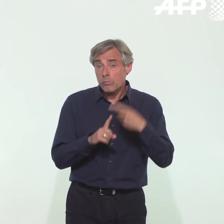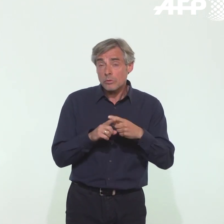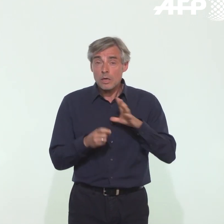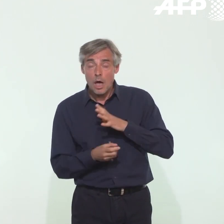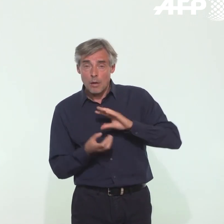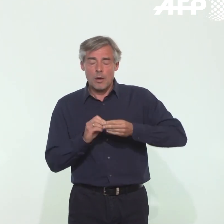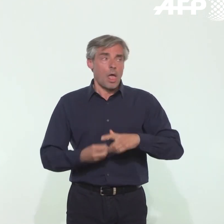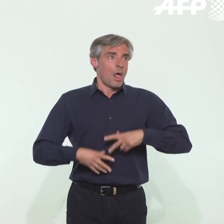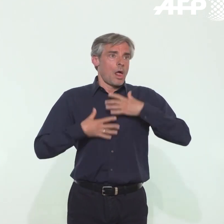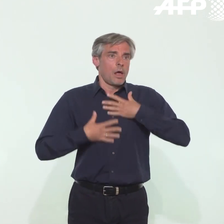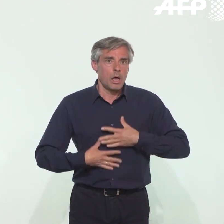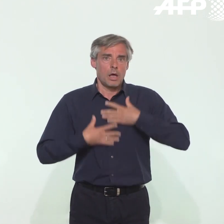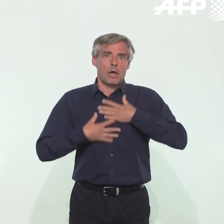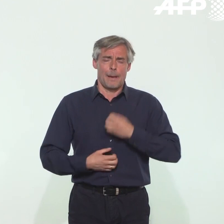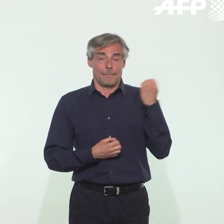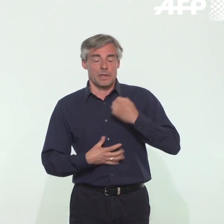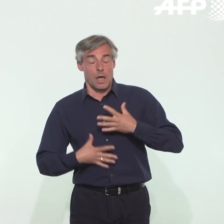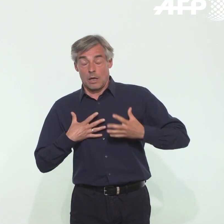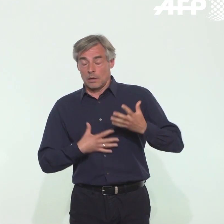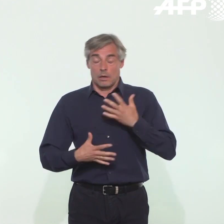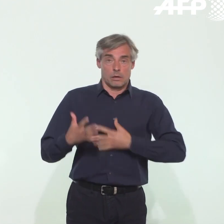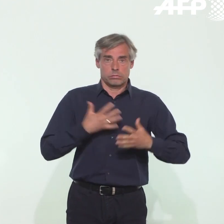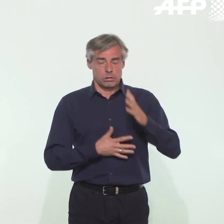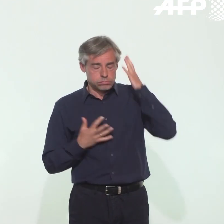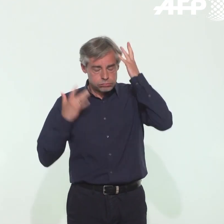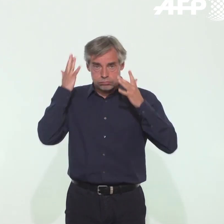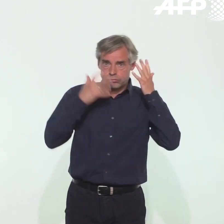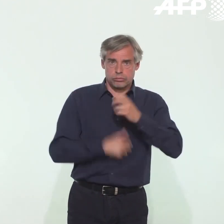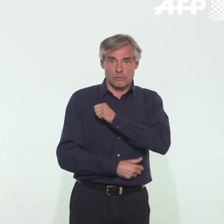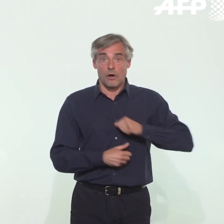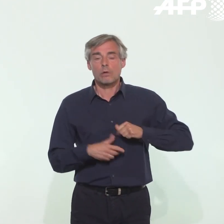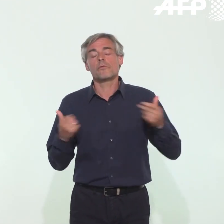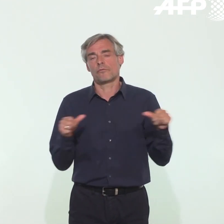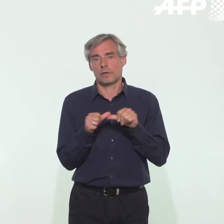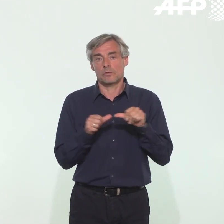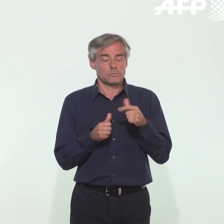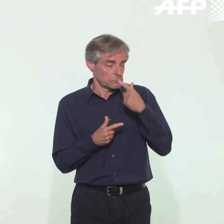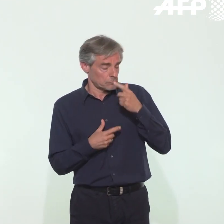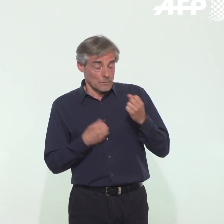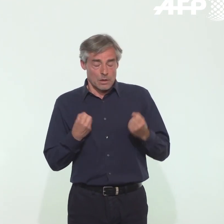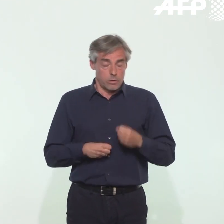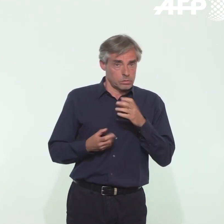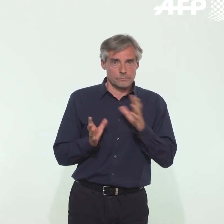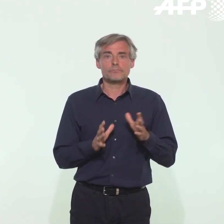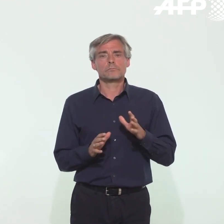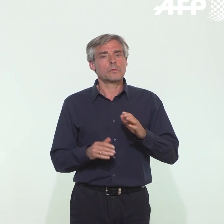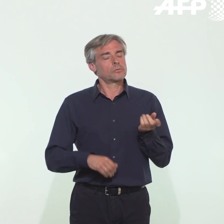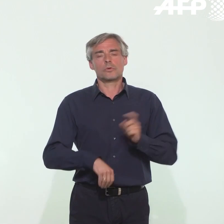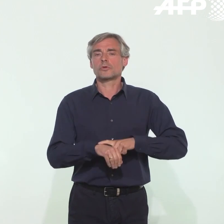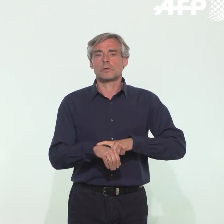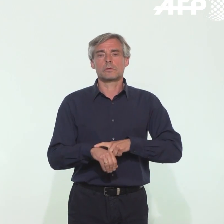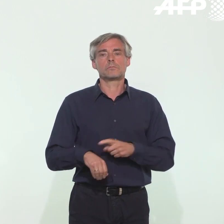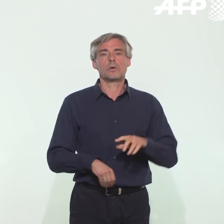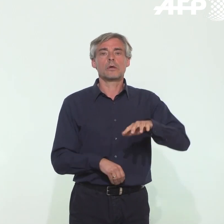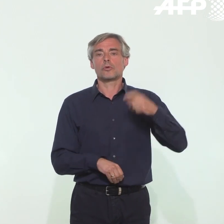cas de difficulté respiratoire, si vous avez la moindre inquiétude sur votre capacité respiratoire, si vous vous sentez essoufflé, appelez tout de